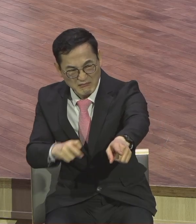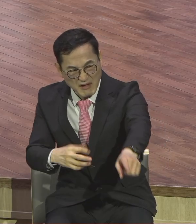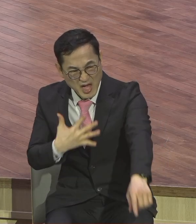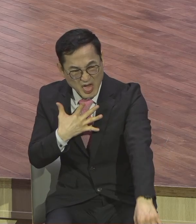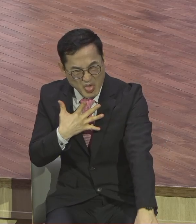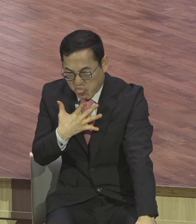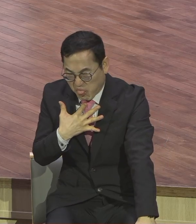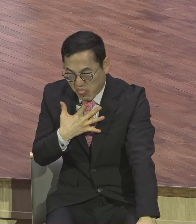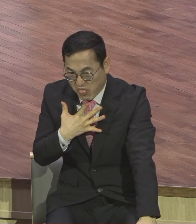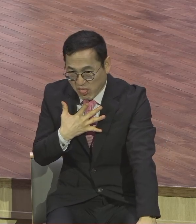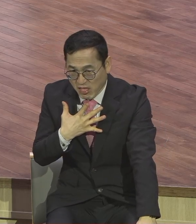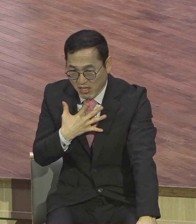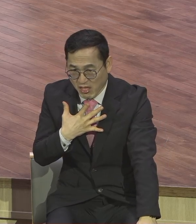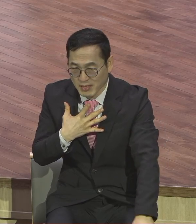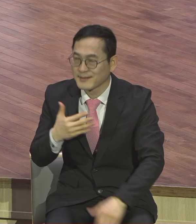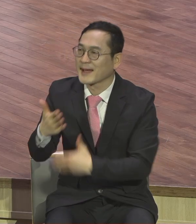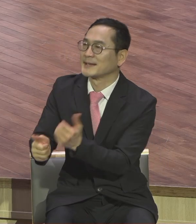하나님을 사랑하지 않는 사람이에요.